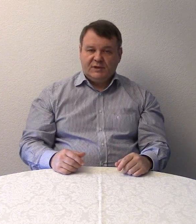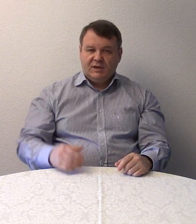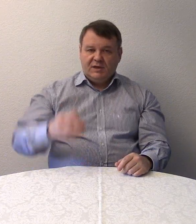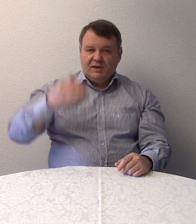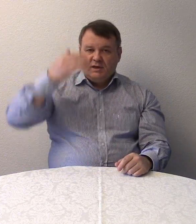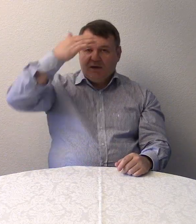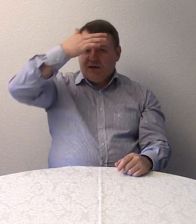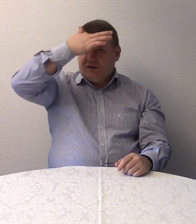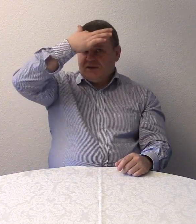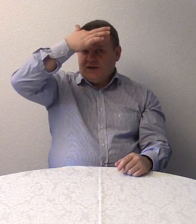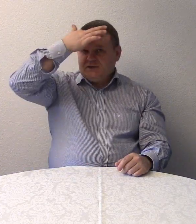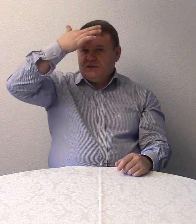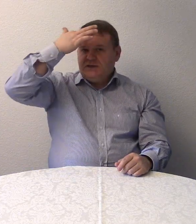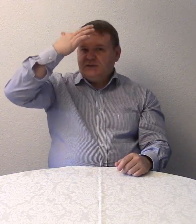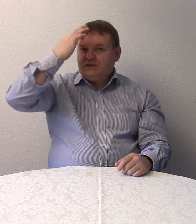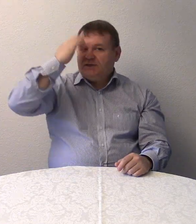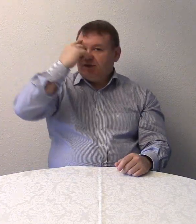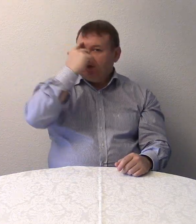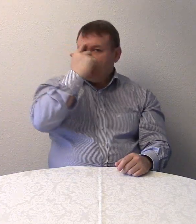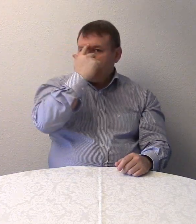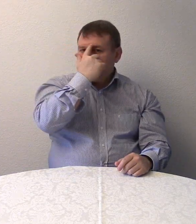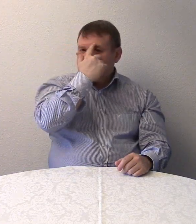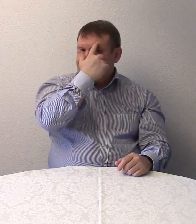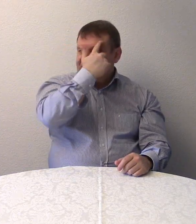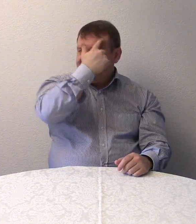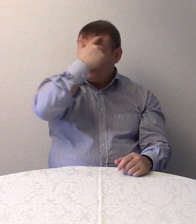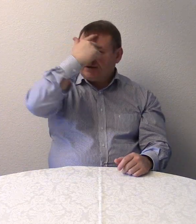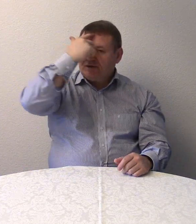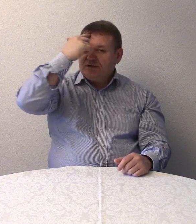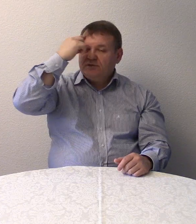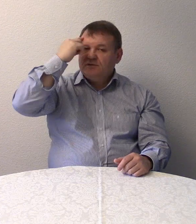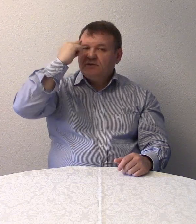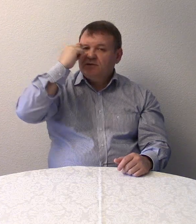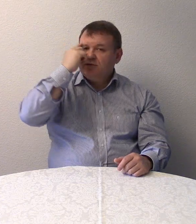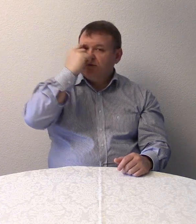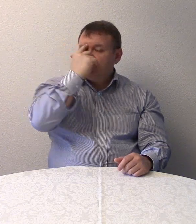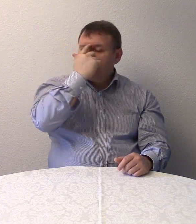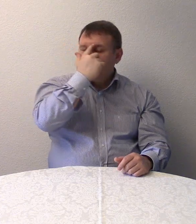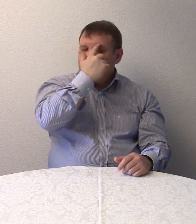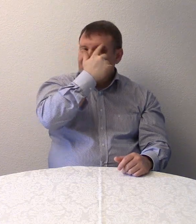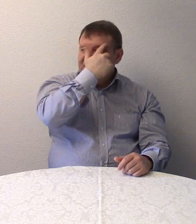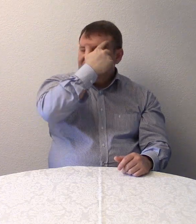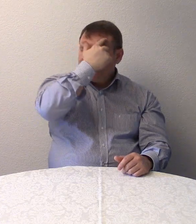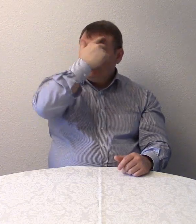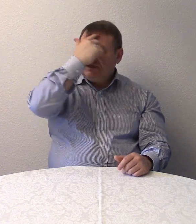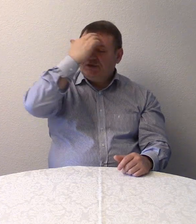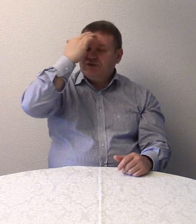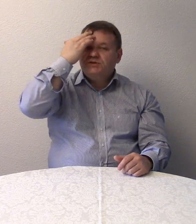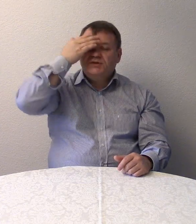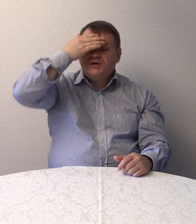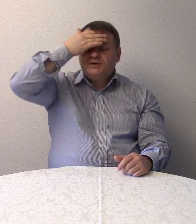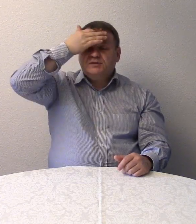Das ist die Stirn. Die Stirn.